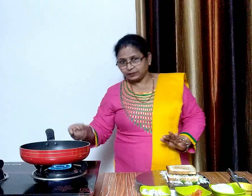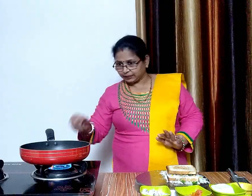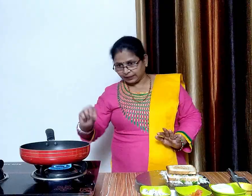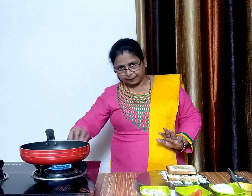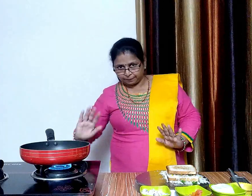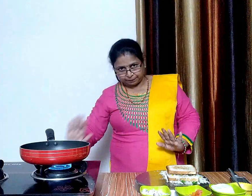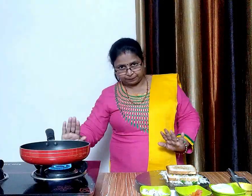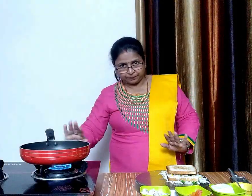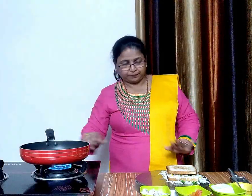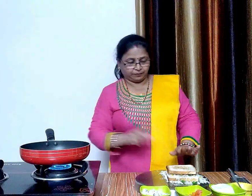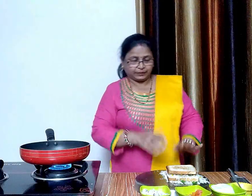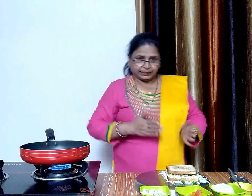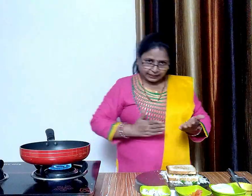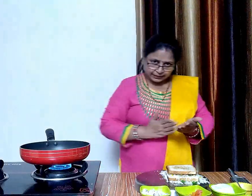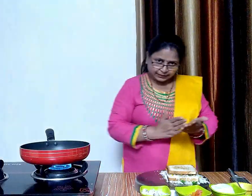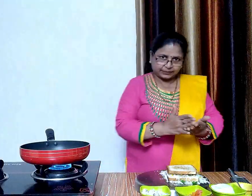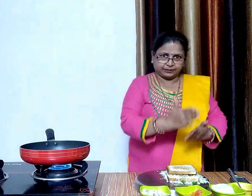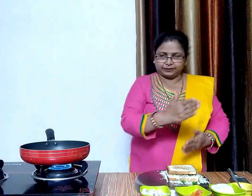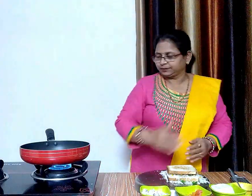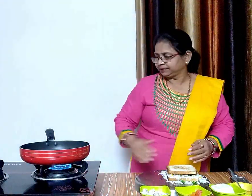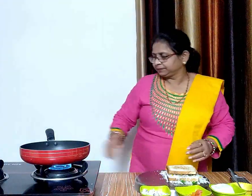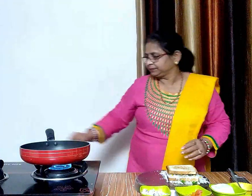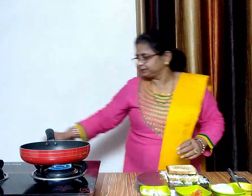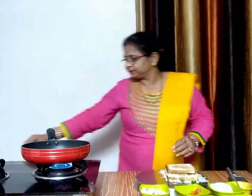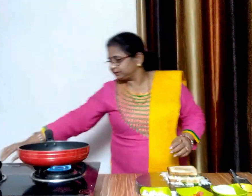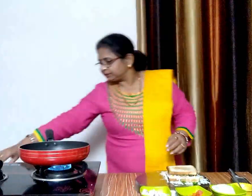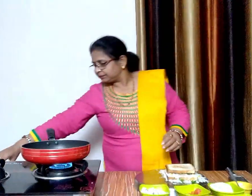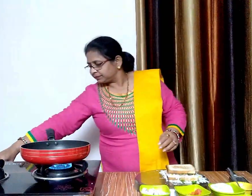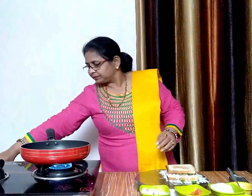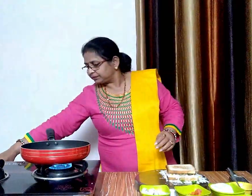जब तक पैन गरम हो रहा है तब तक हम सेंड्विच को बीच में से काट लेंगे